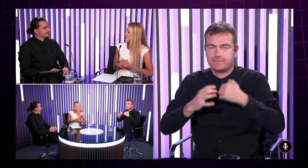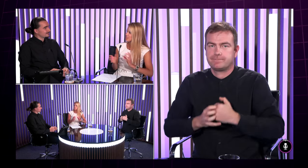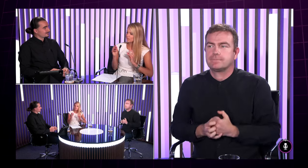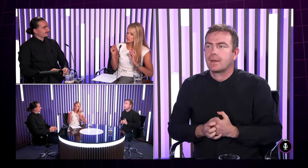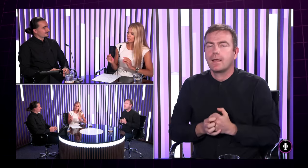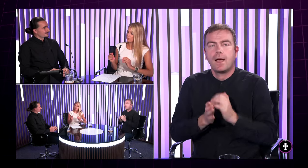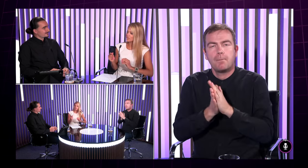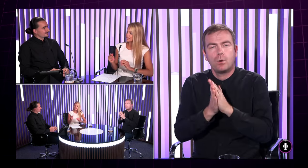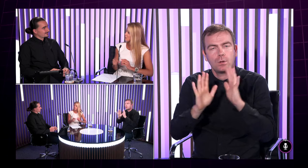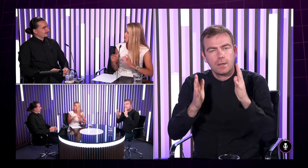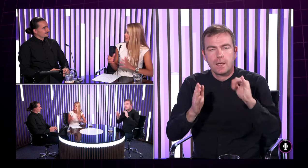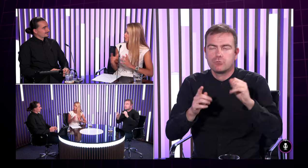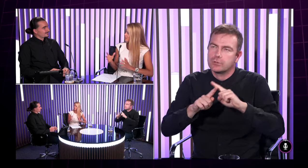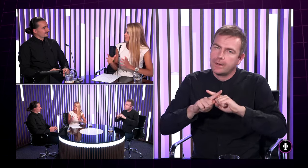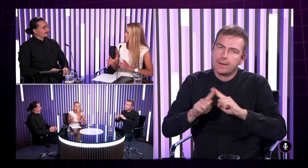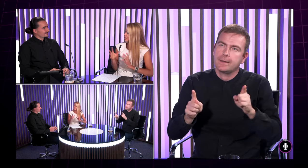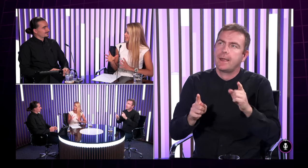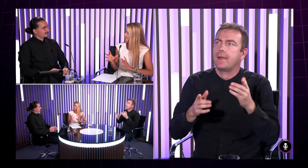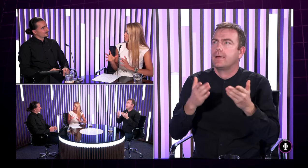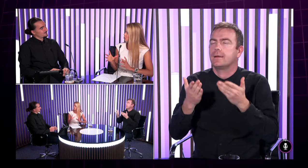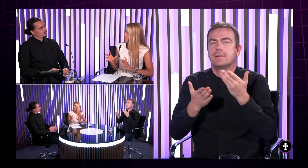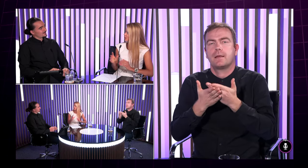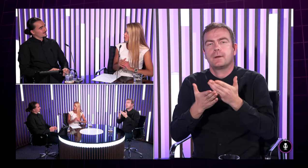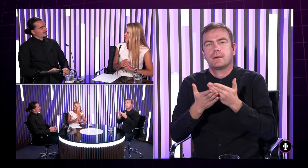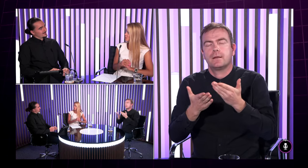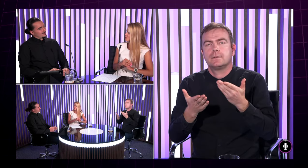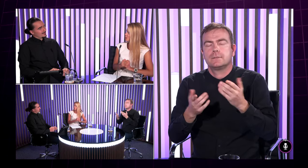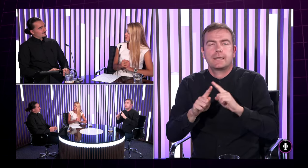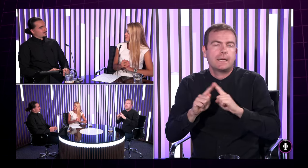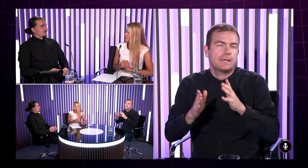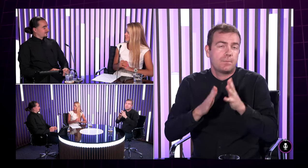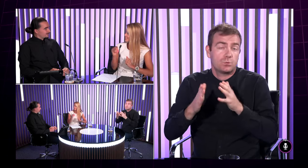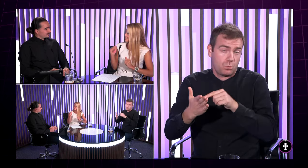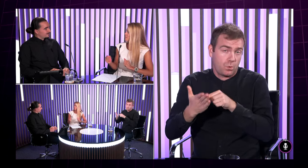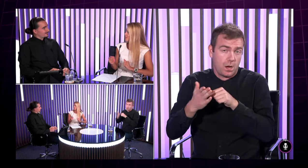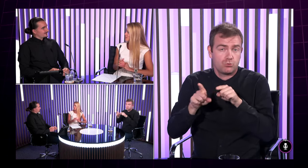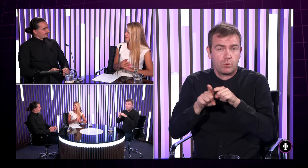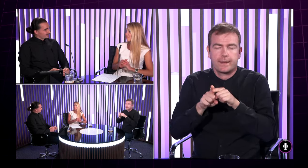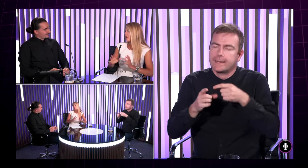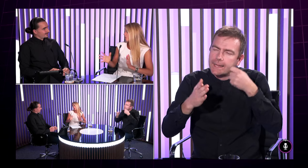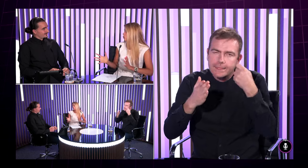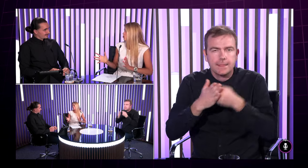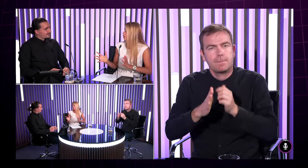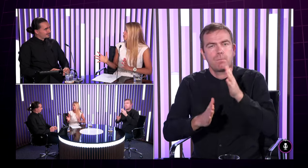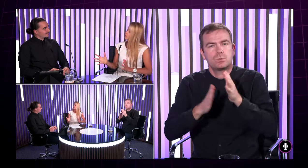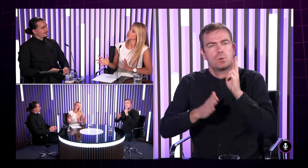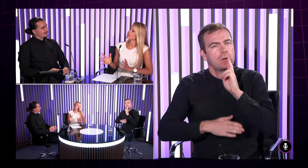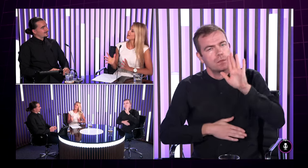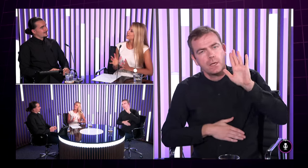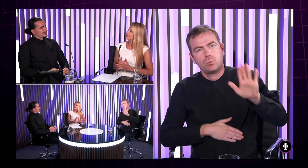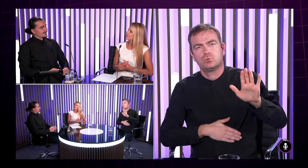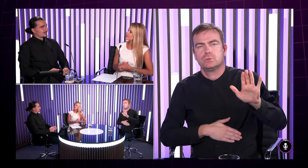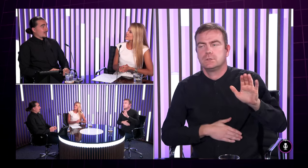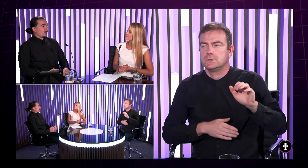ako tlieskanie že je niečo také úderné čo sa ku ním viaže nejaký ten posunok čo naozaj sa s nimi viaža a ho možno veľa ľudí